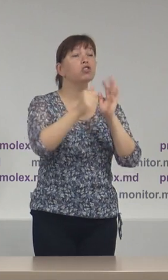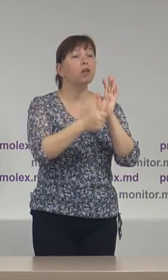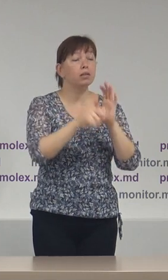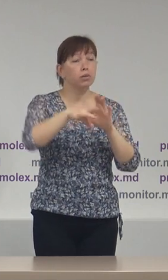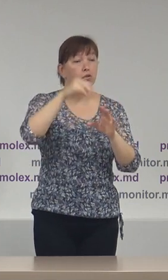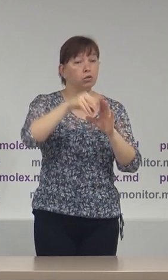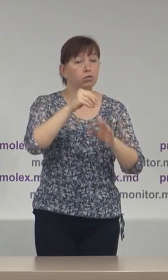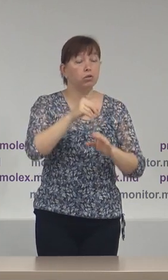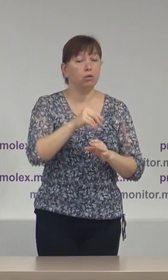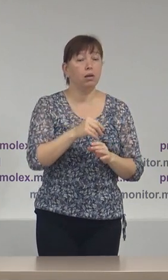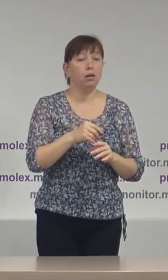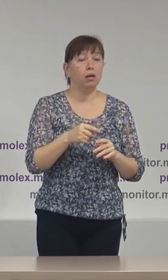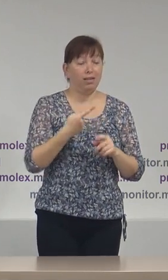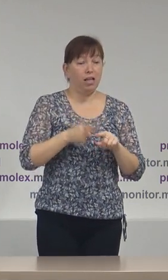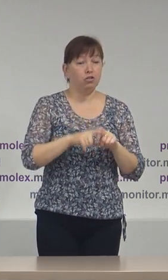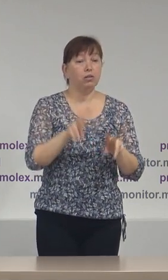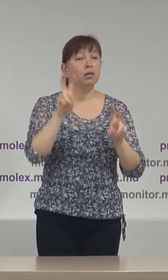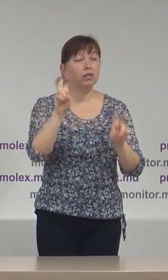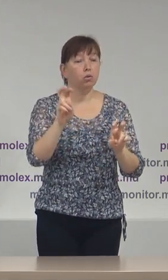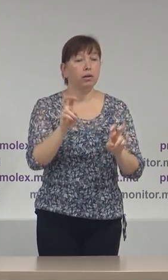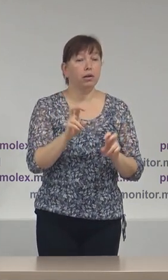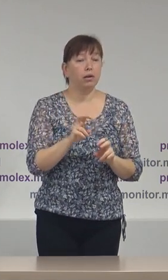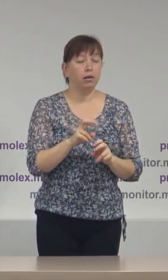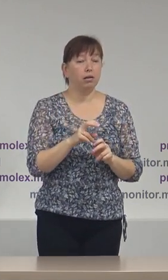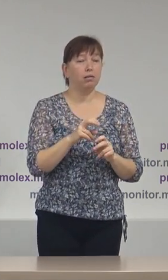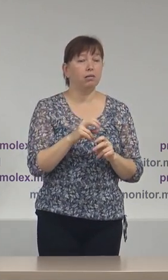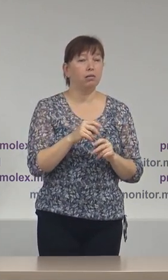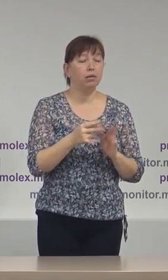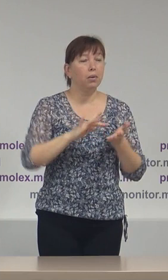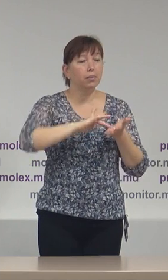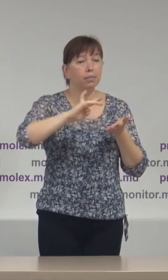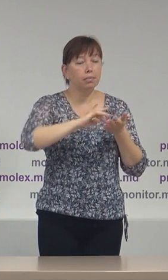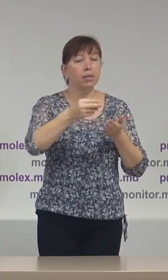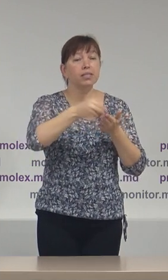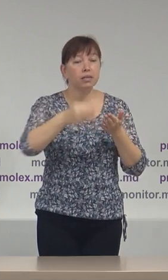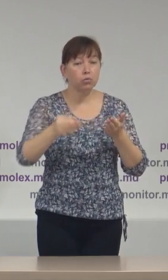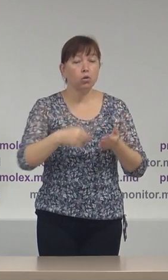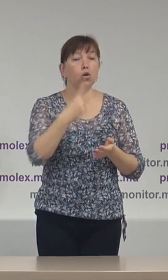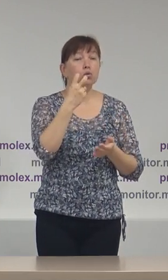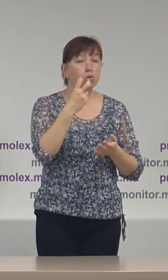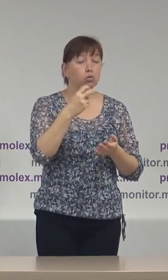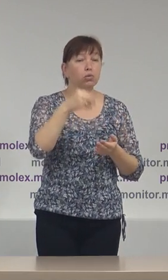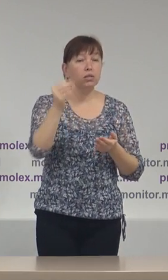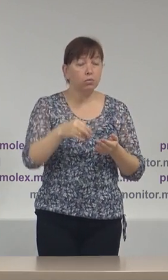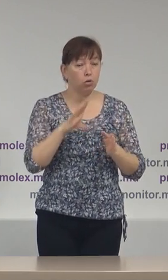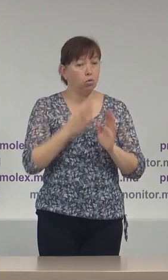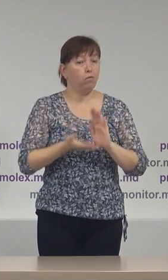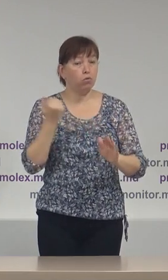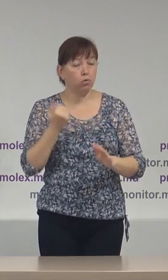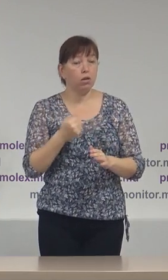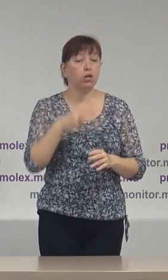în categorie să zicem reboot au nemerit 12% din semnături, atunci în